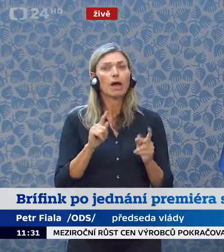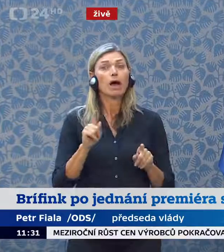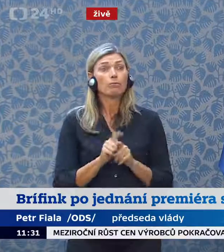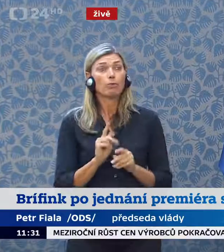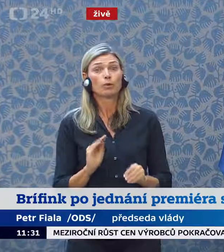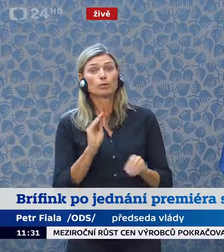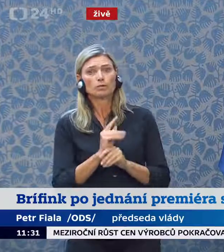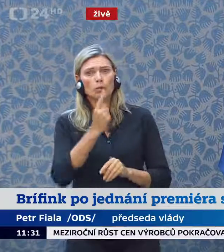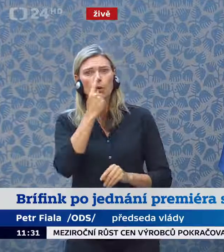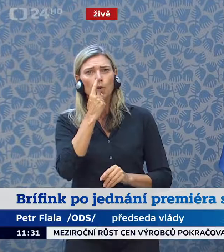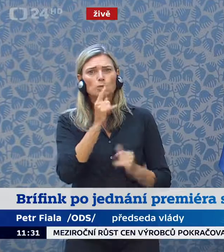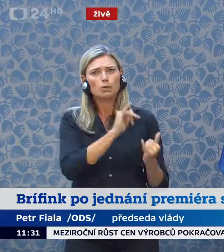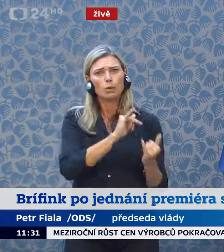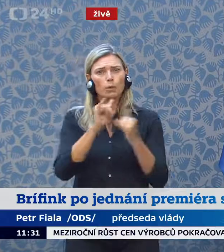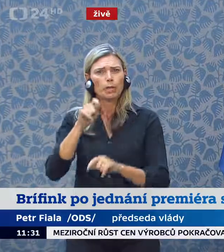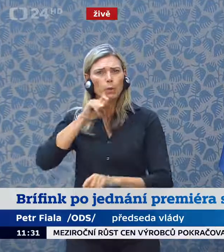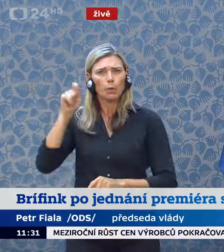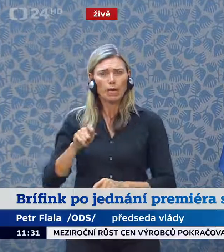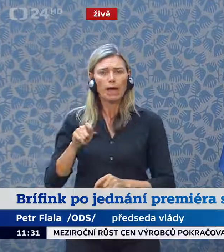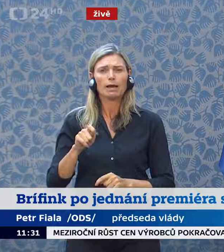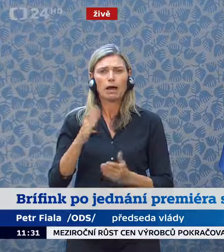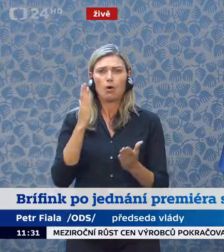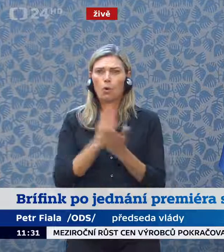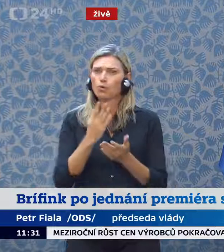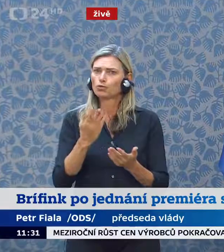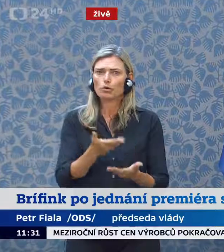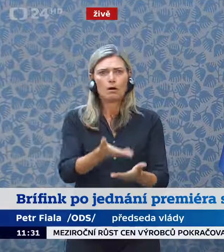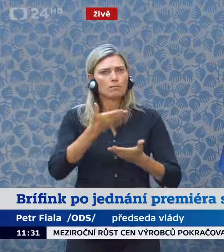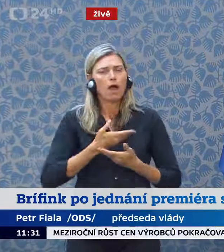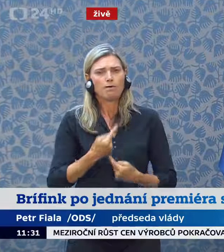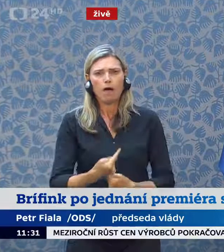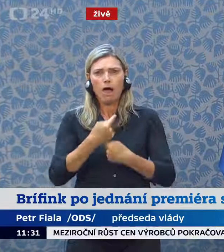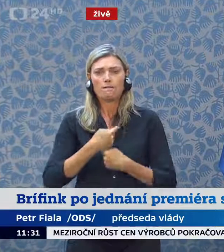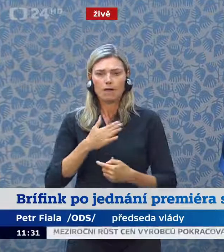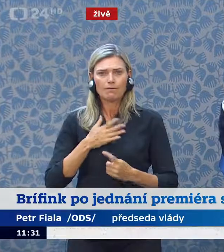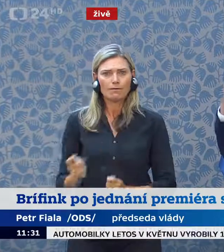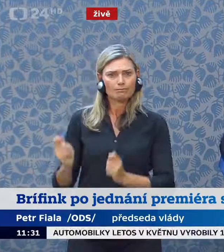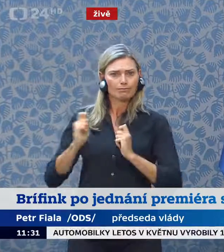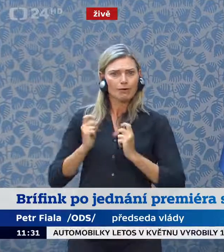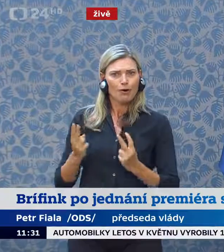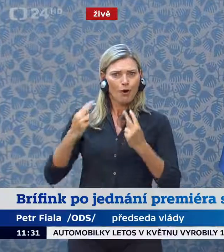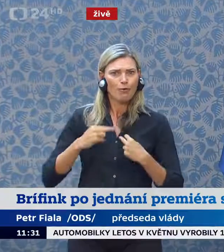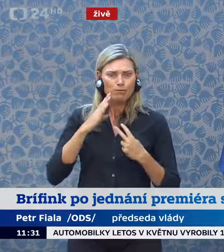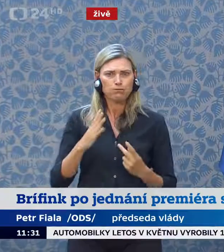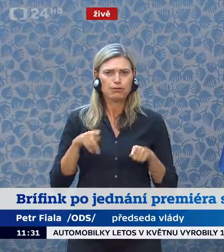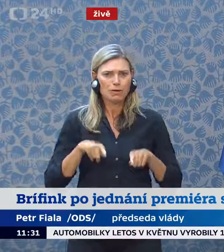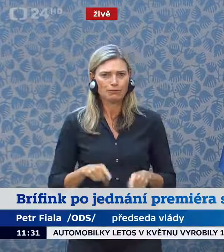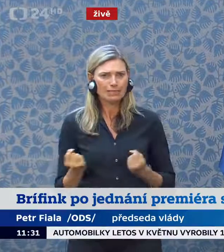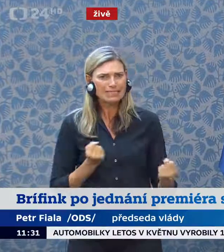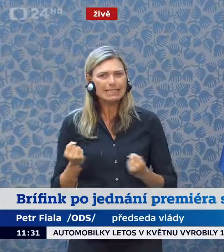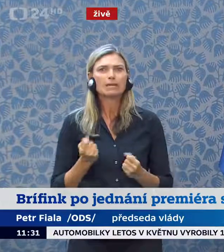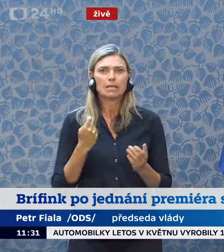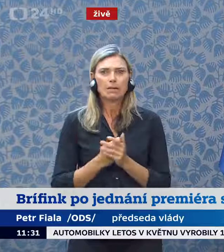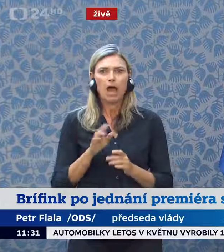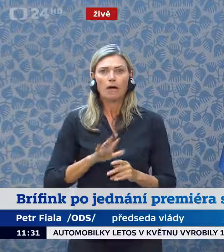agrese na Ukrajinu výrazným způsobem ovlivňují naše předsednictví a zvyšují ta očekávání,